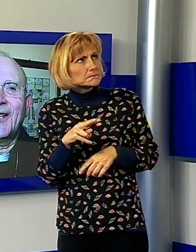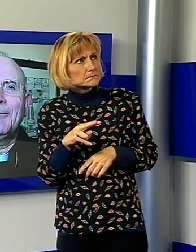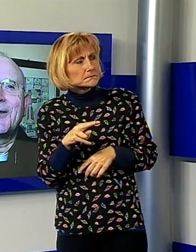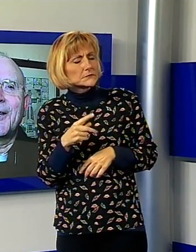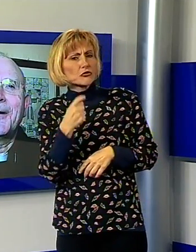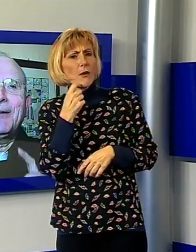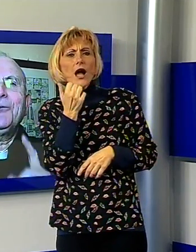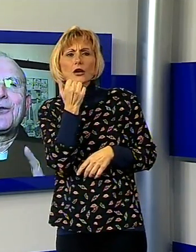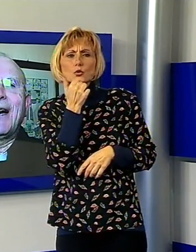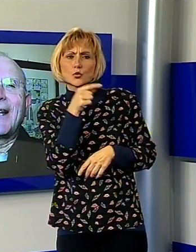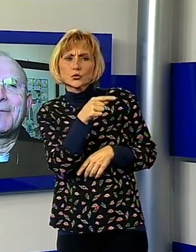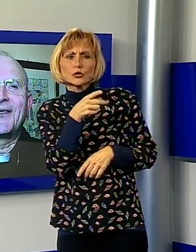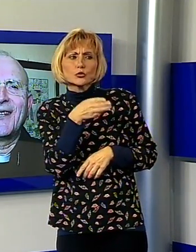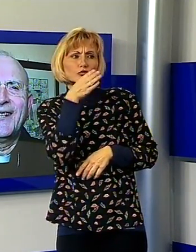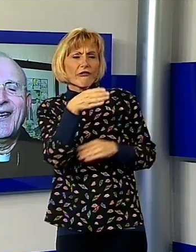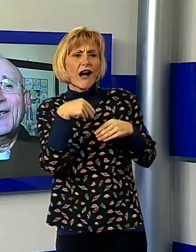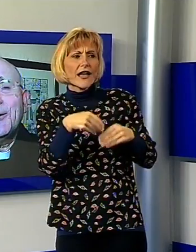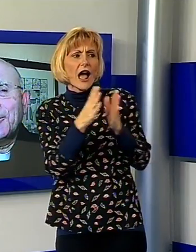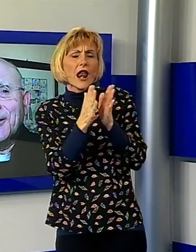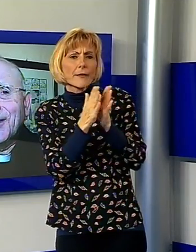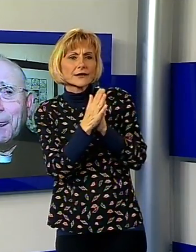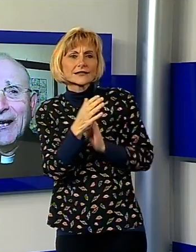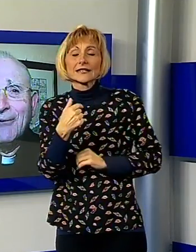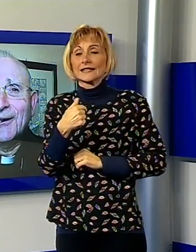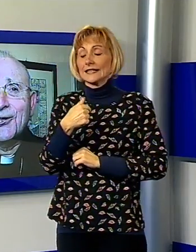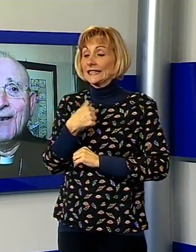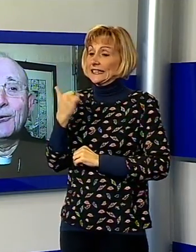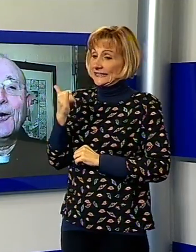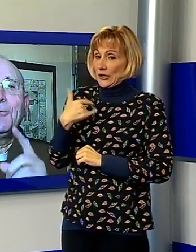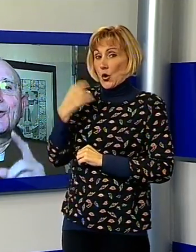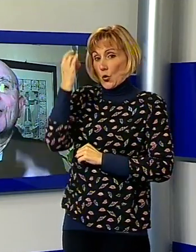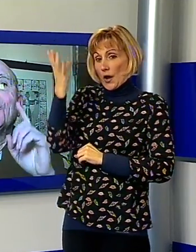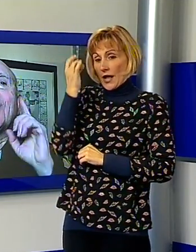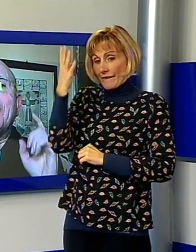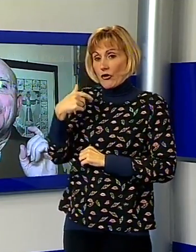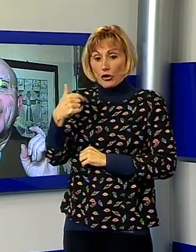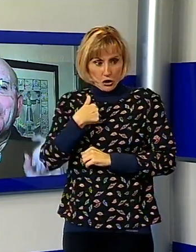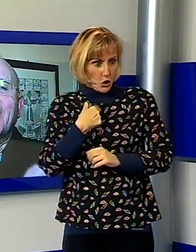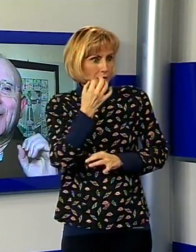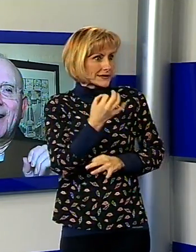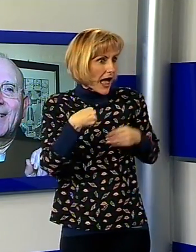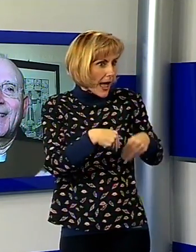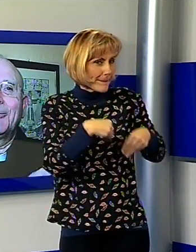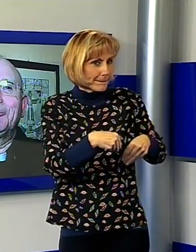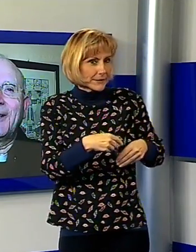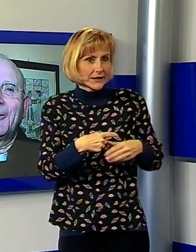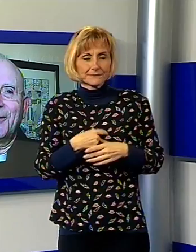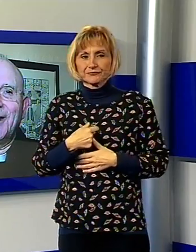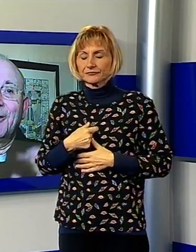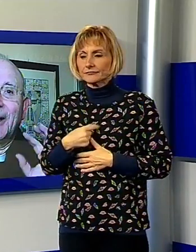e mi dice ma tu ci vai alla messa. Io dico sì, sai qualche volta ci vado e lui mi dice io sempre. Guardate, un piccolo segno la